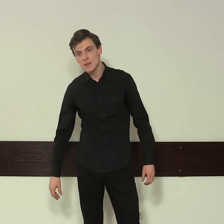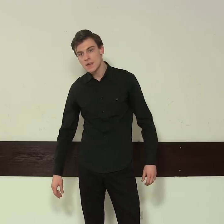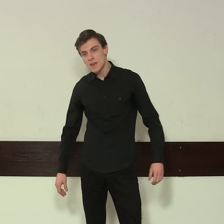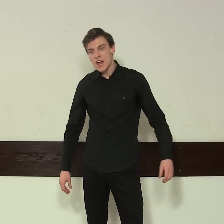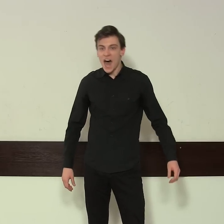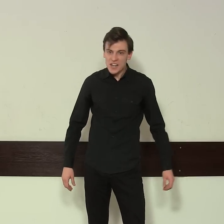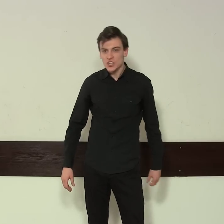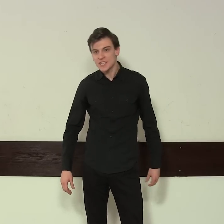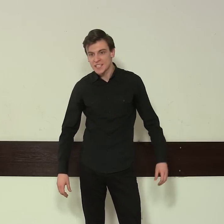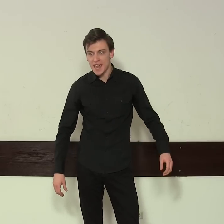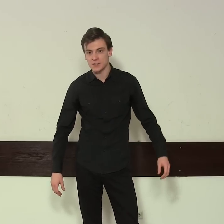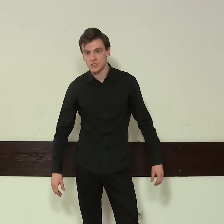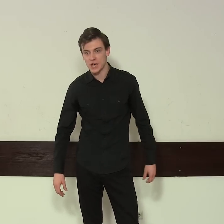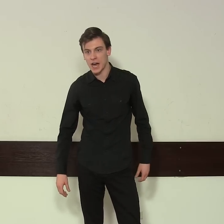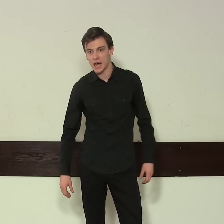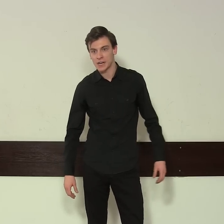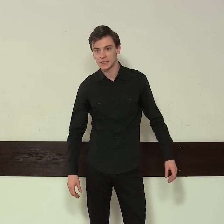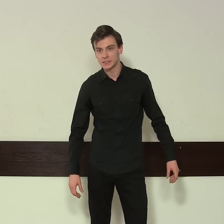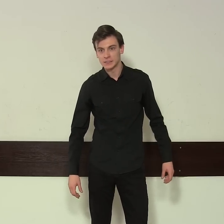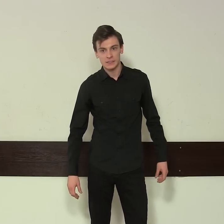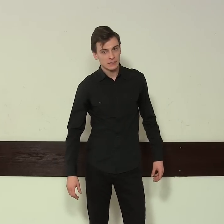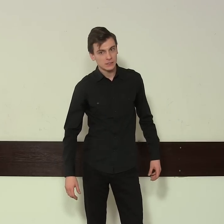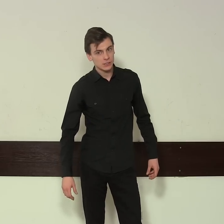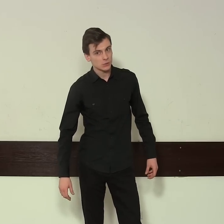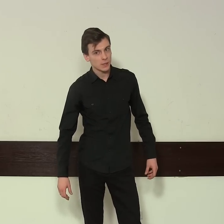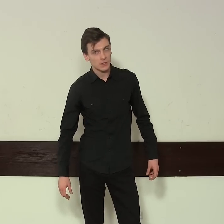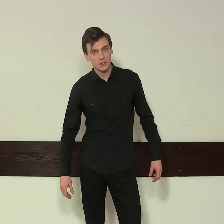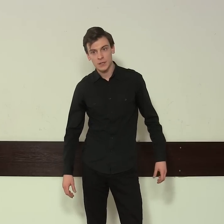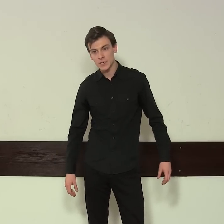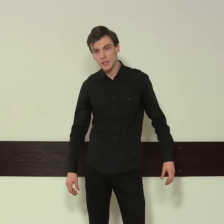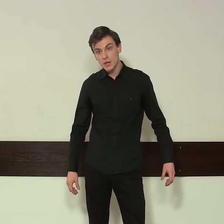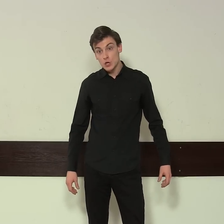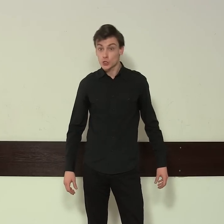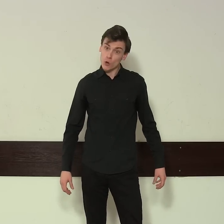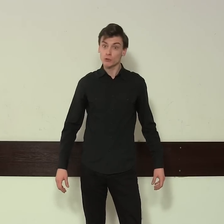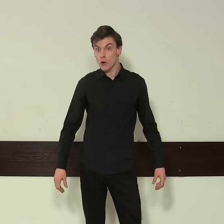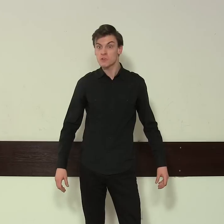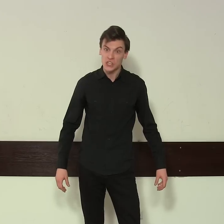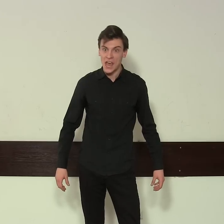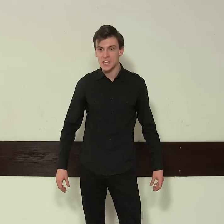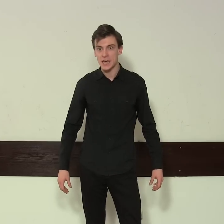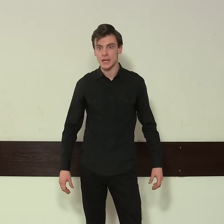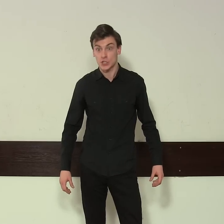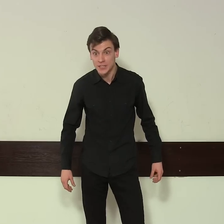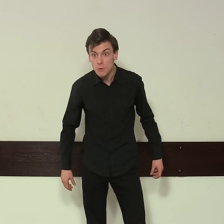A czy sędzia? Rzekł Major. Żółtą księgę! Czytał?